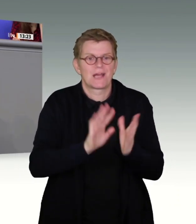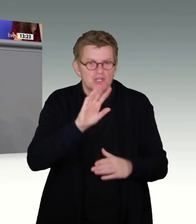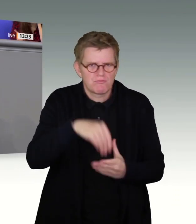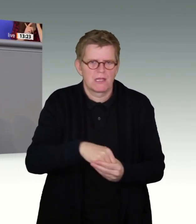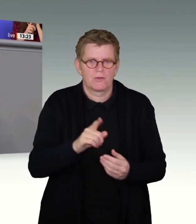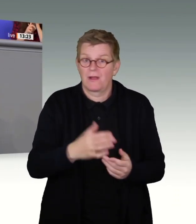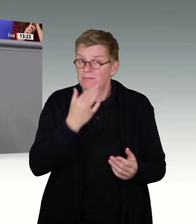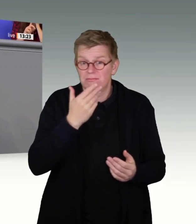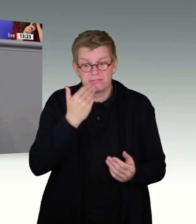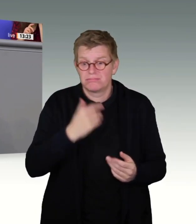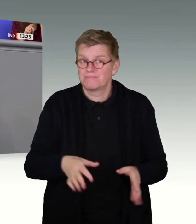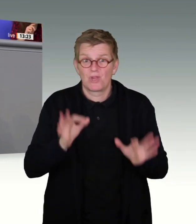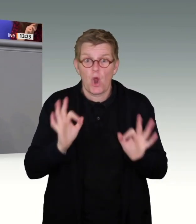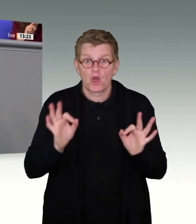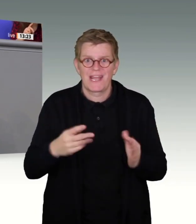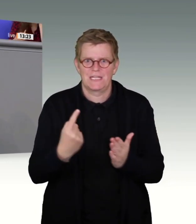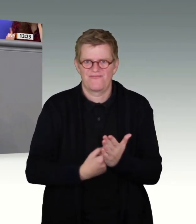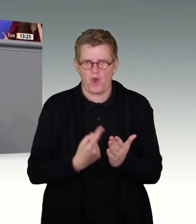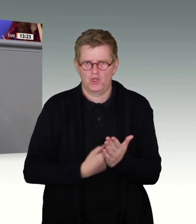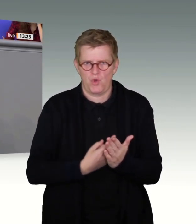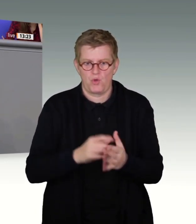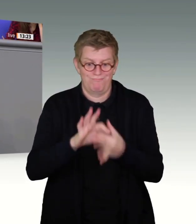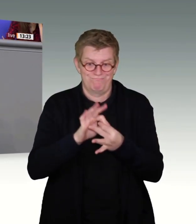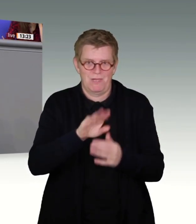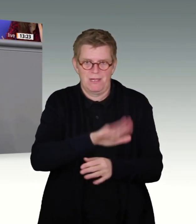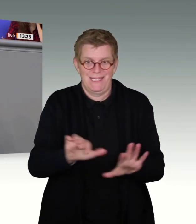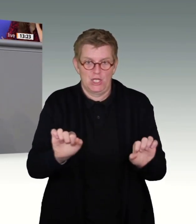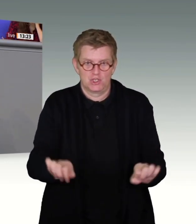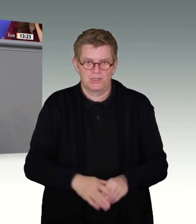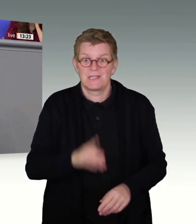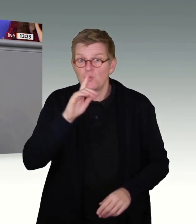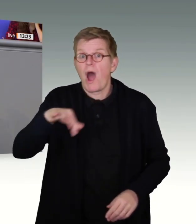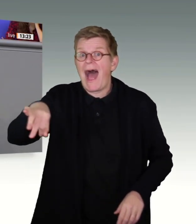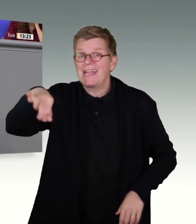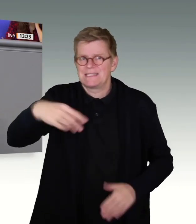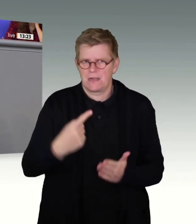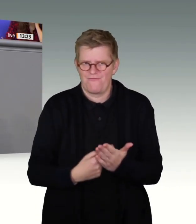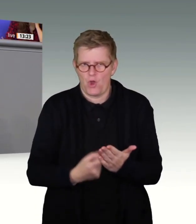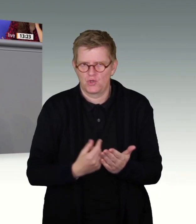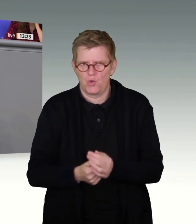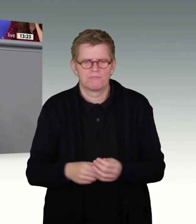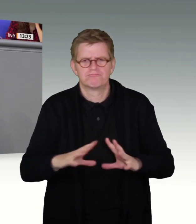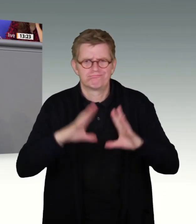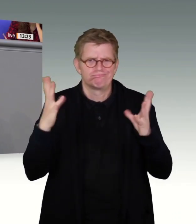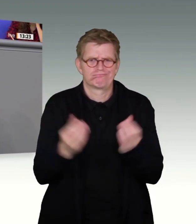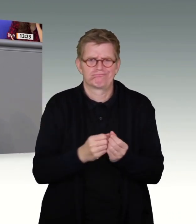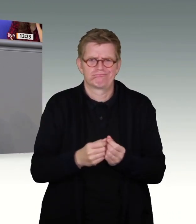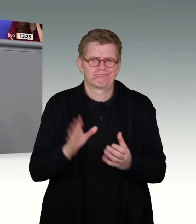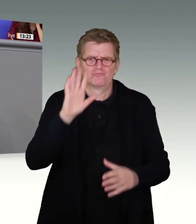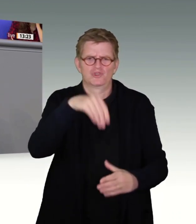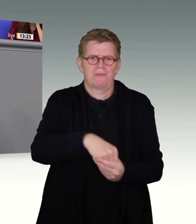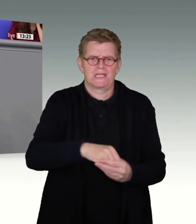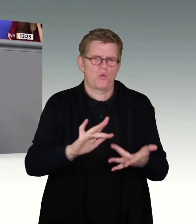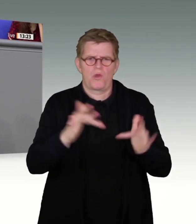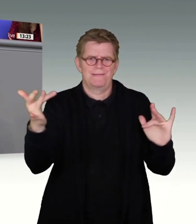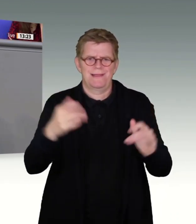zum Kinderschutz in diesem Land und dann als einzige Forderung die Einführung der anlasslosen Massenspeicherung im Internet. Das